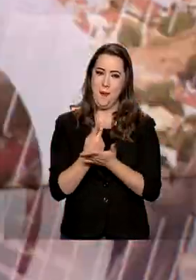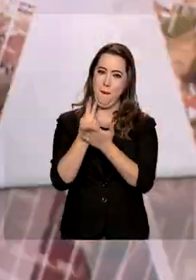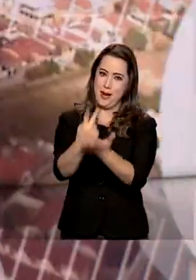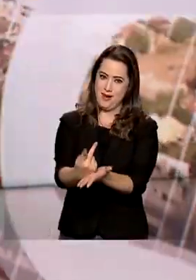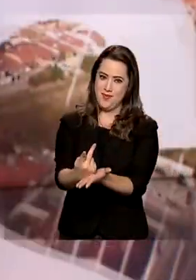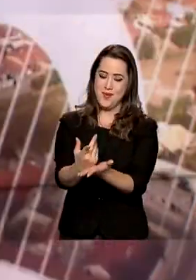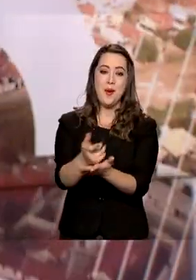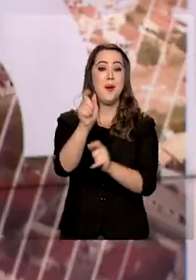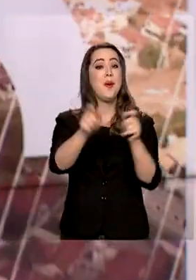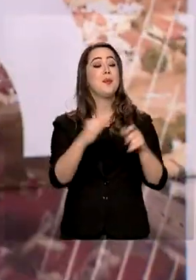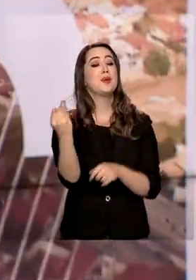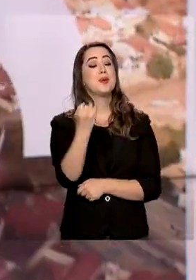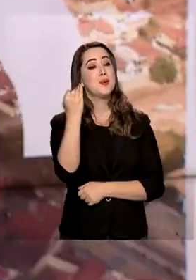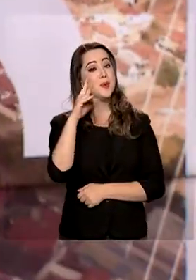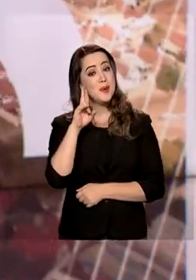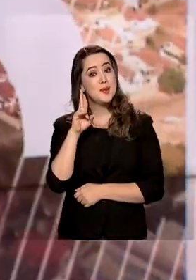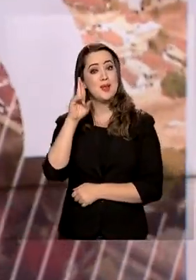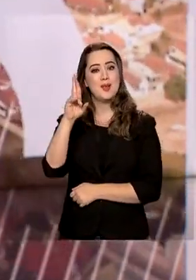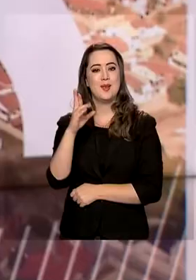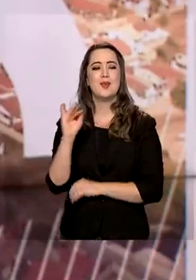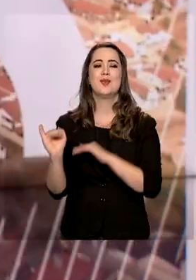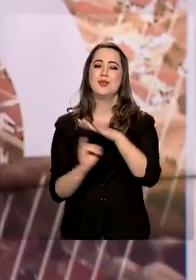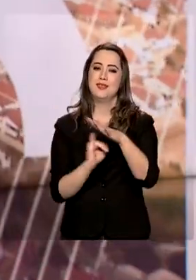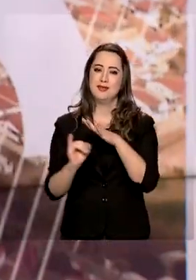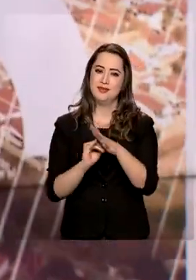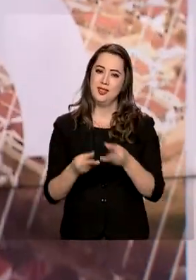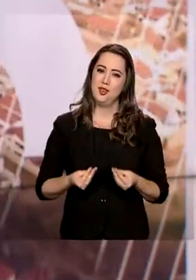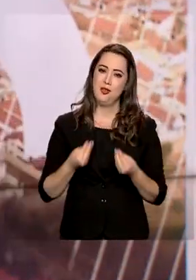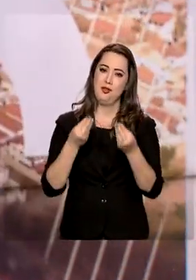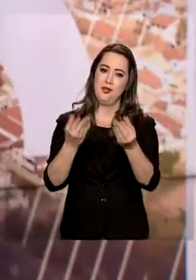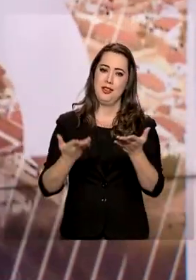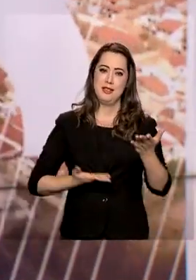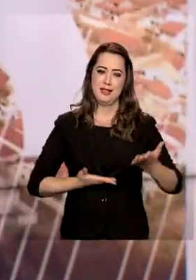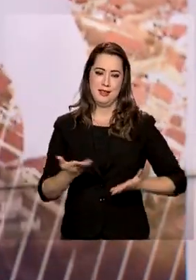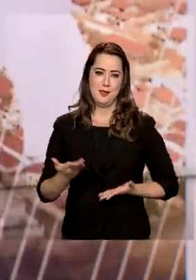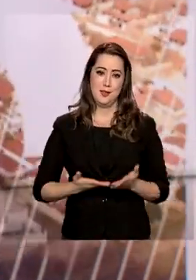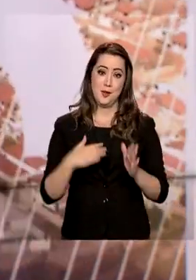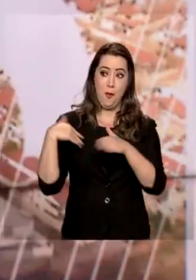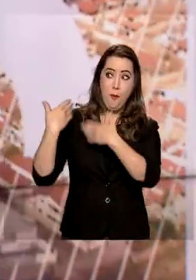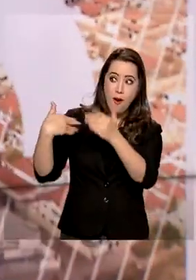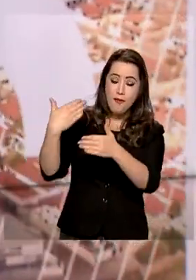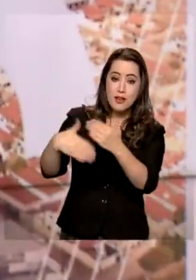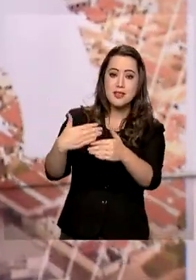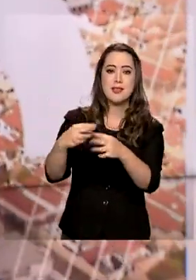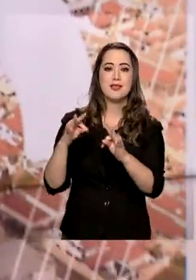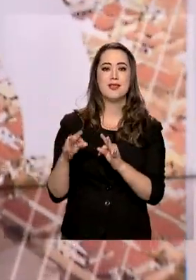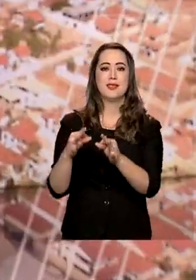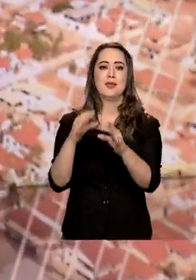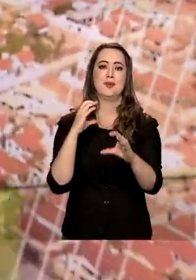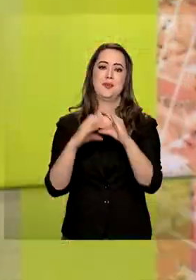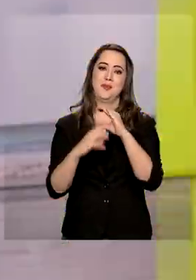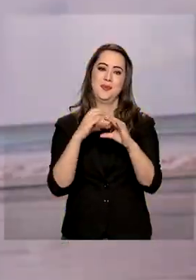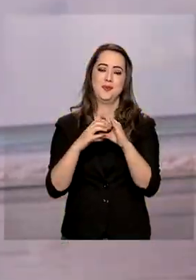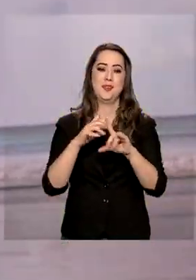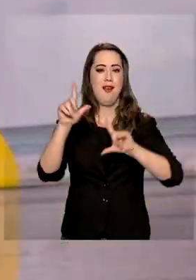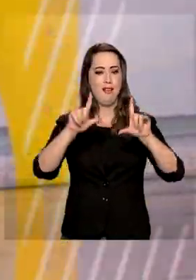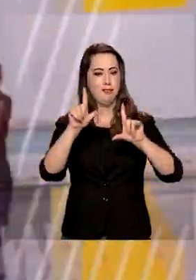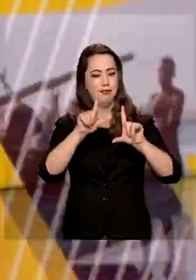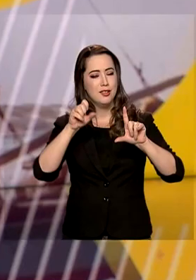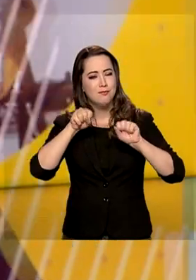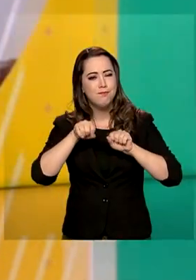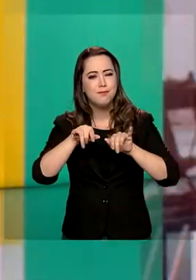homenageou personalidades, autoridades e instituições que prestaram serviços para o avanço das telecomunicações e da